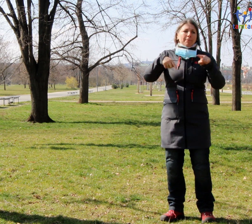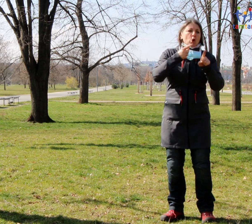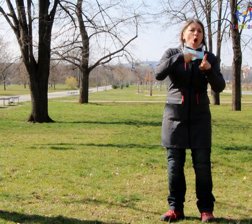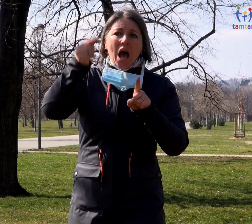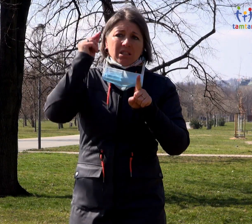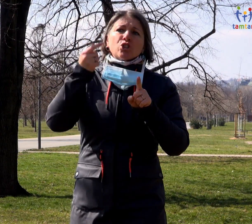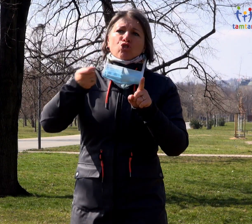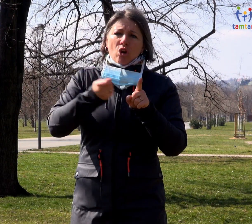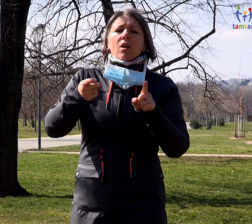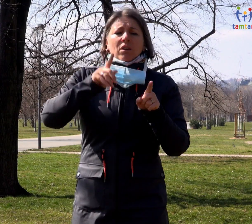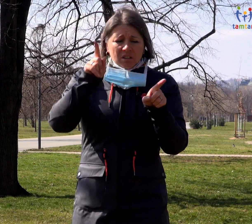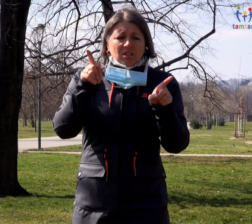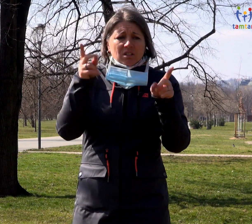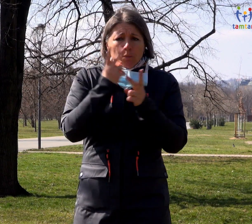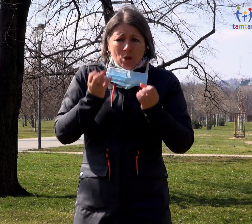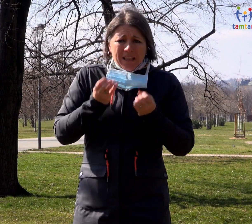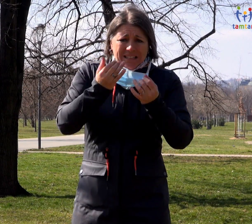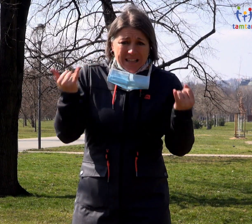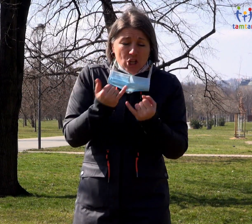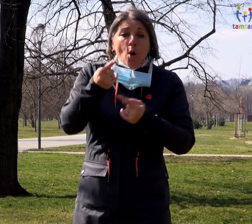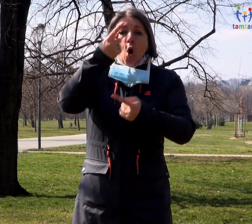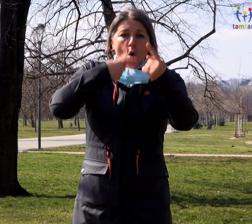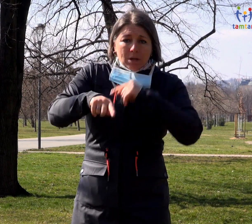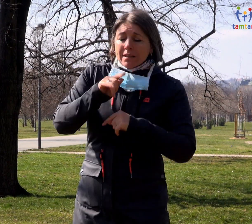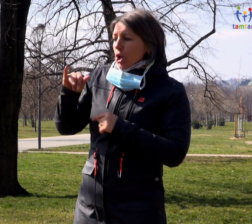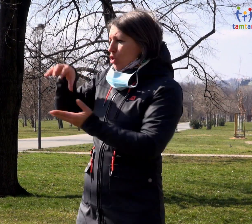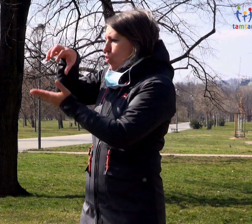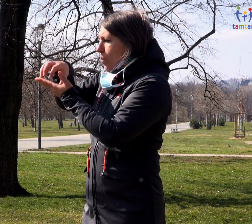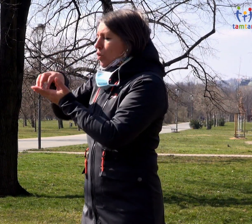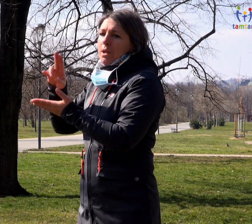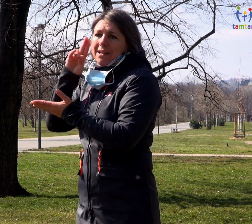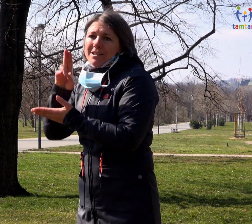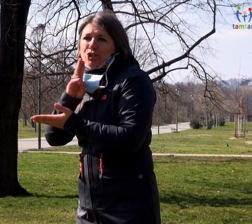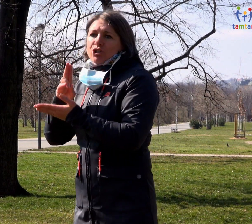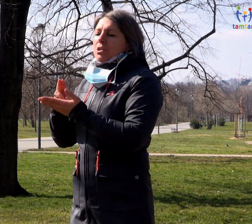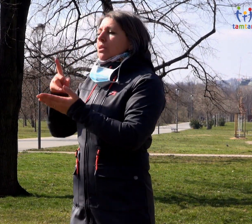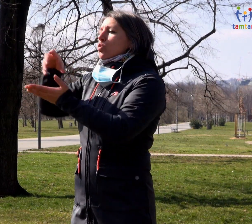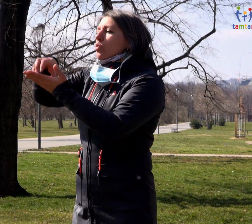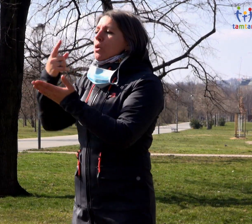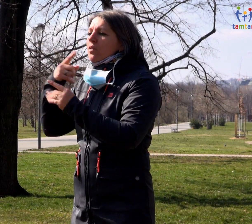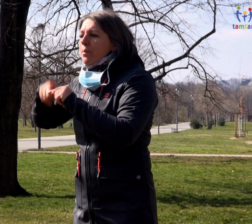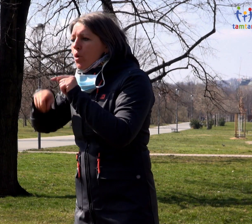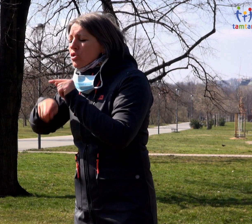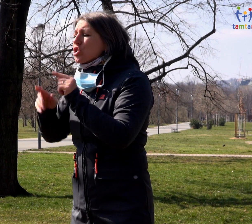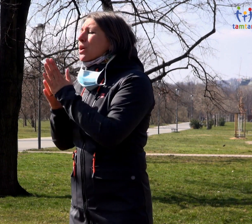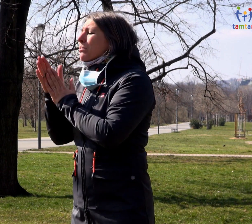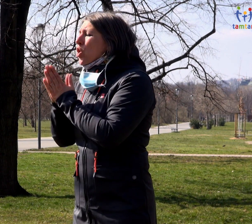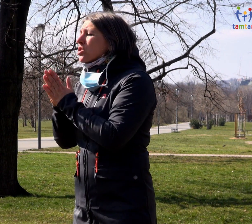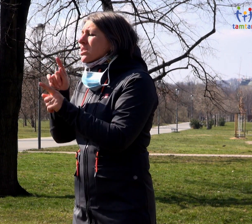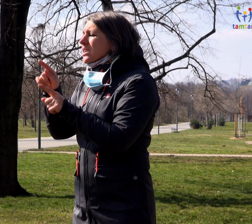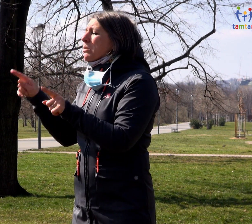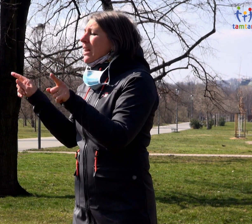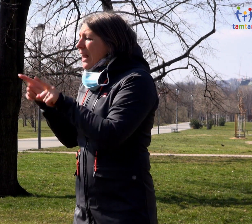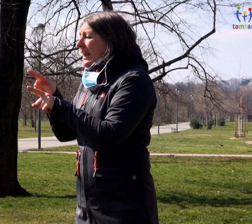ty komunity, které právě mají zase na své straně nějaká specifika, aby o těchto specifikách